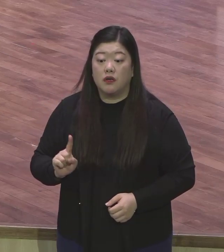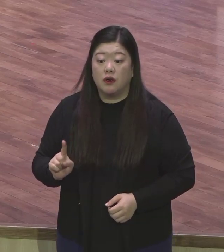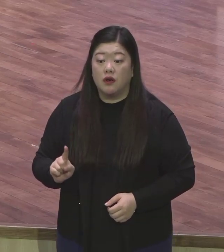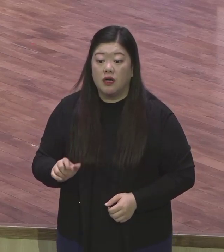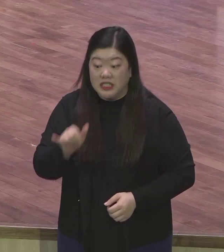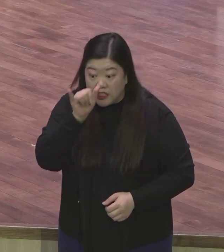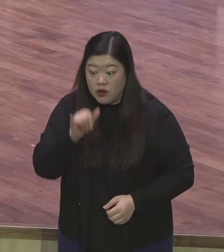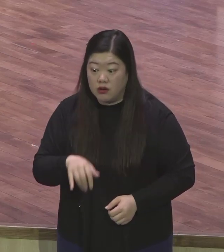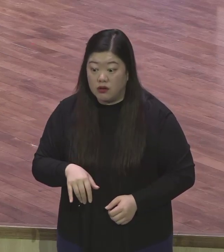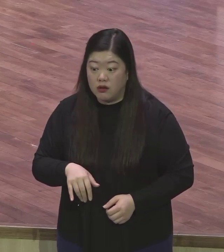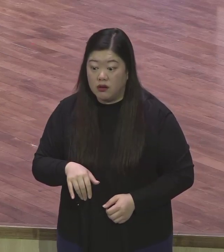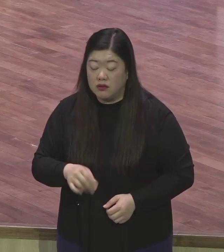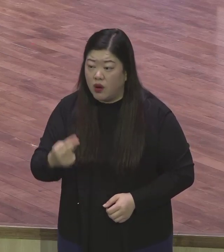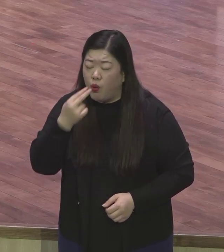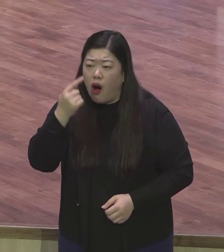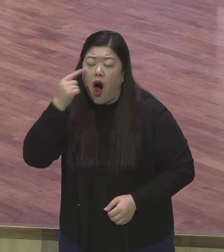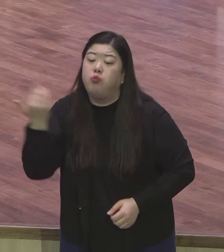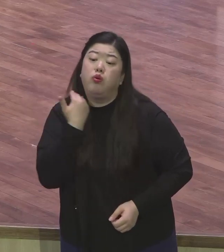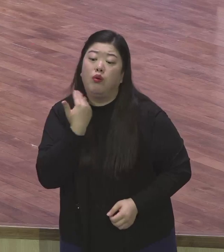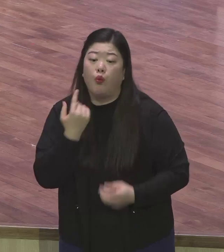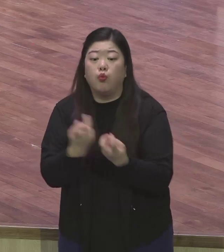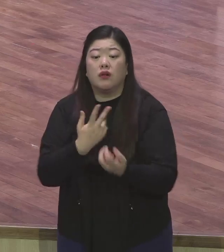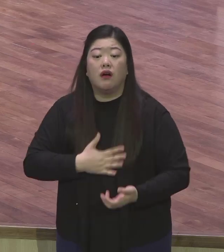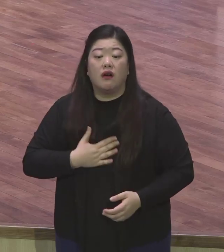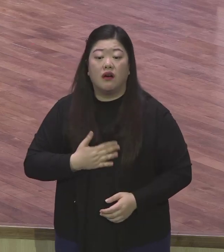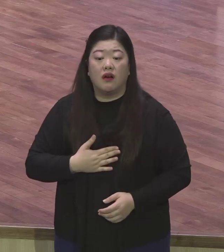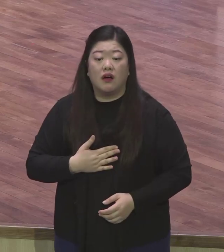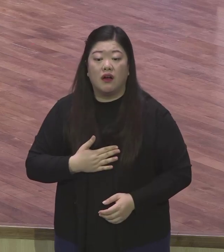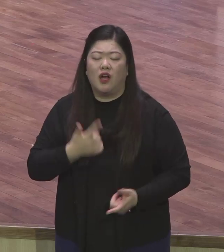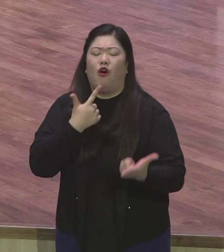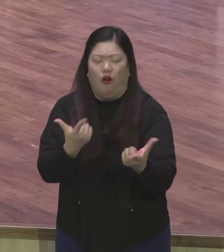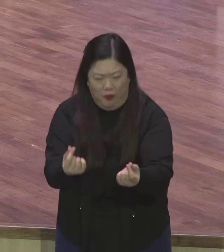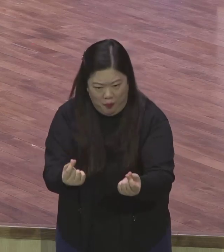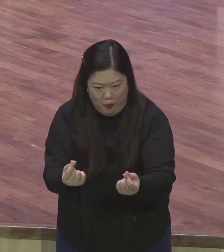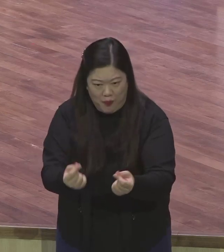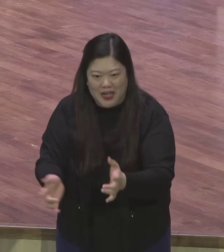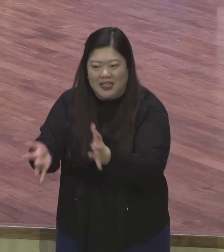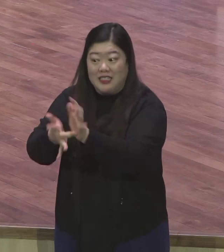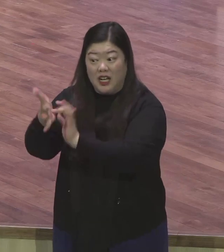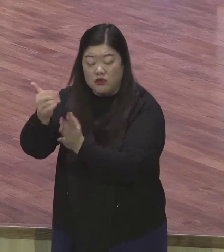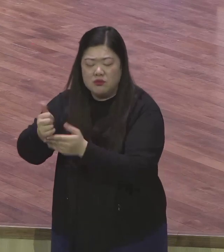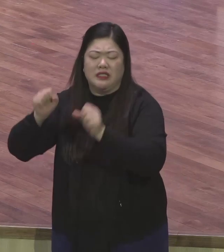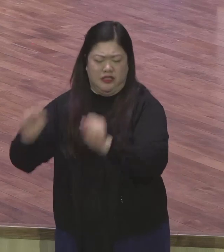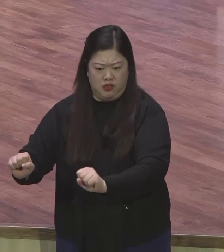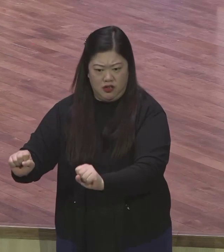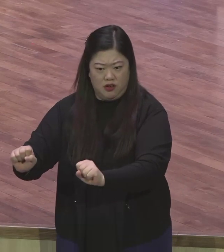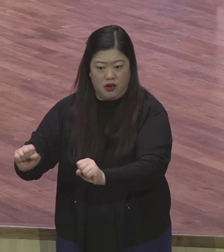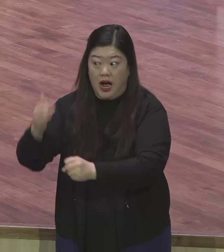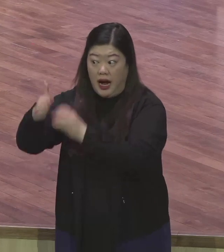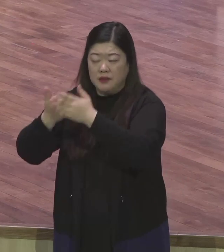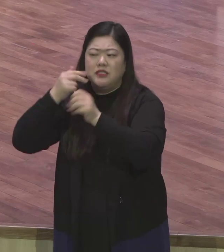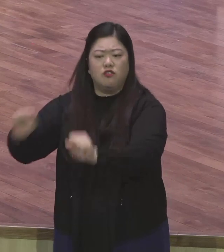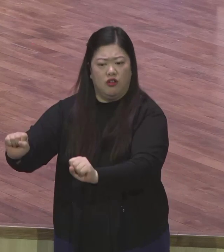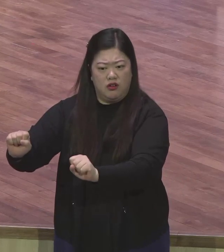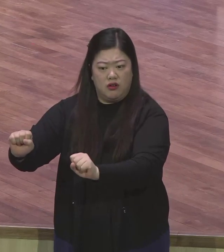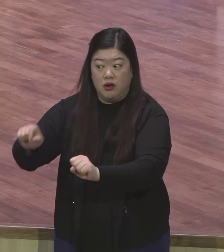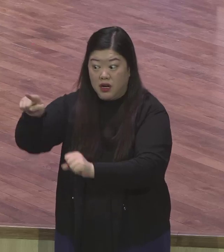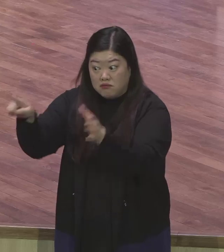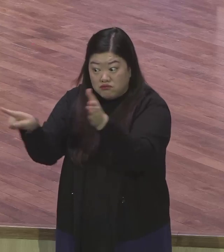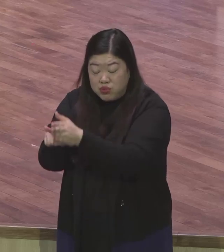예수를 영접하겠다는 순간에 여러분이 들어소서 여러분 안에 계십니다 아멘 와 계시면서 여러분 기도를 응답해 주시고